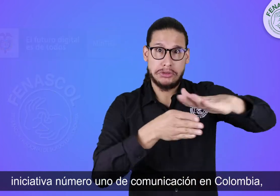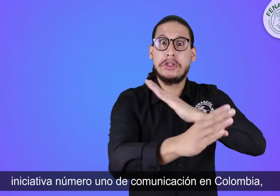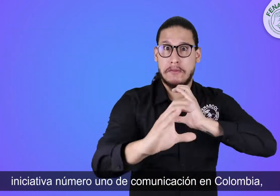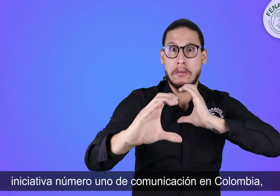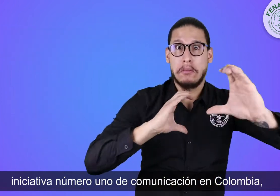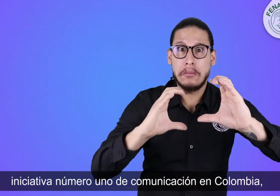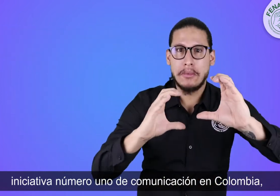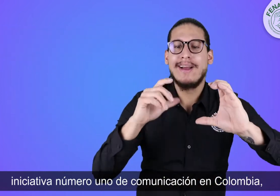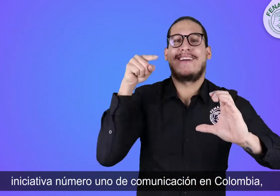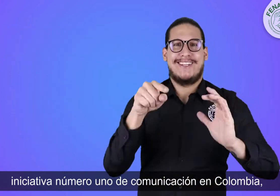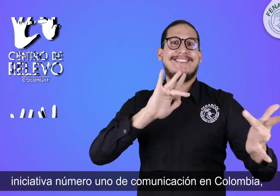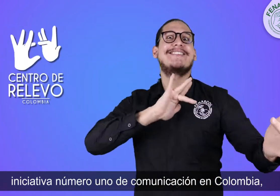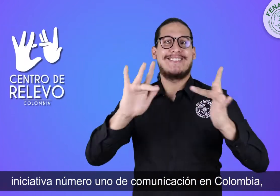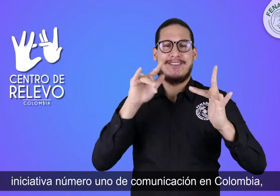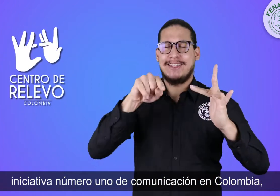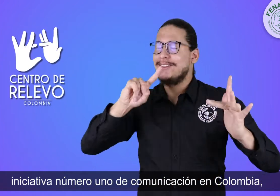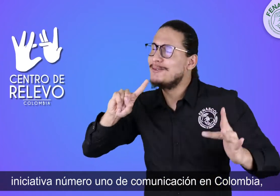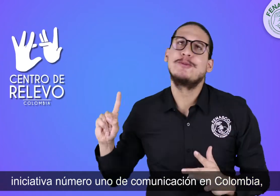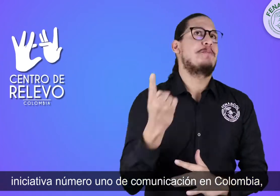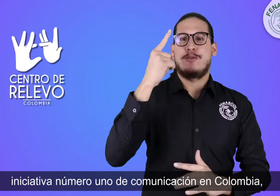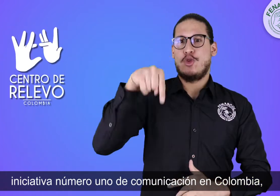Iniciativa número uno de comunicación en Colombia.